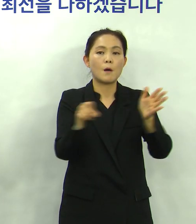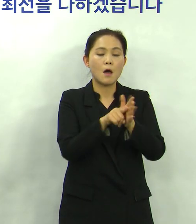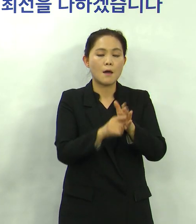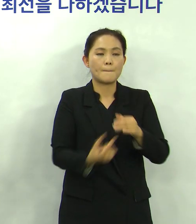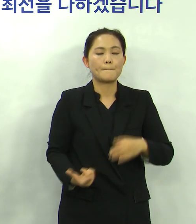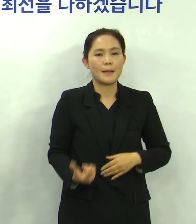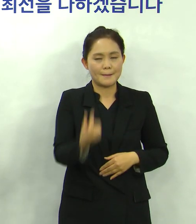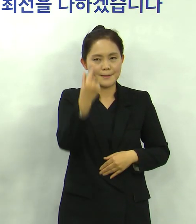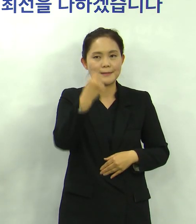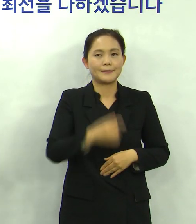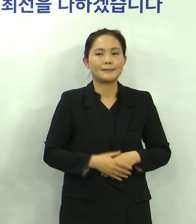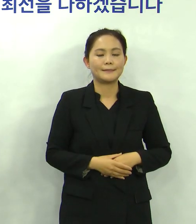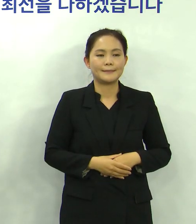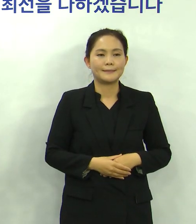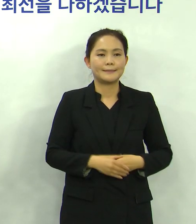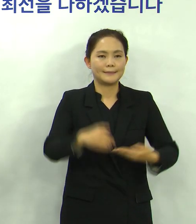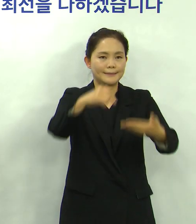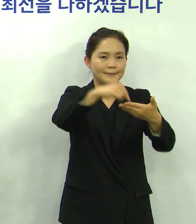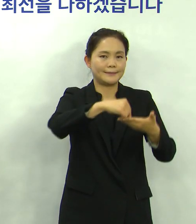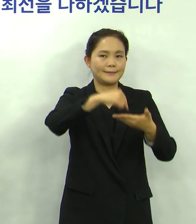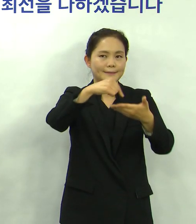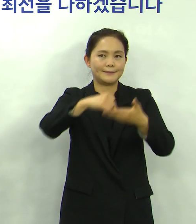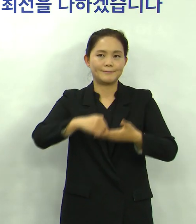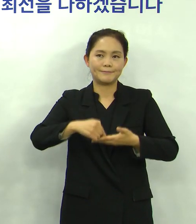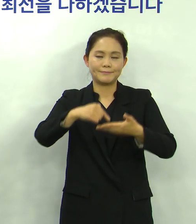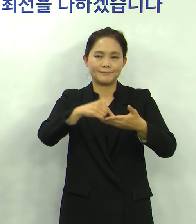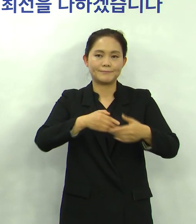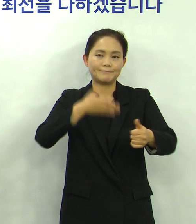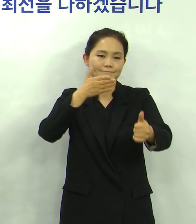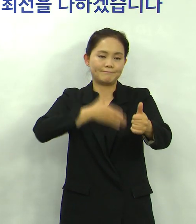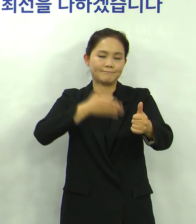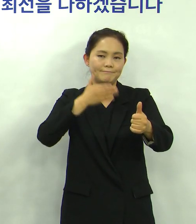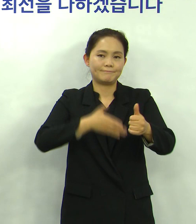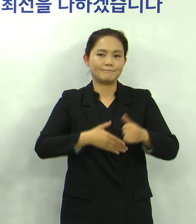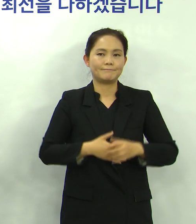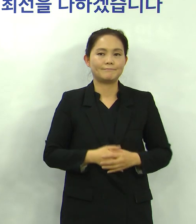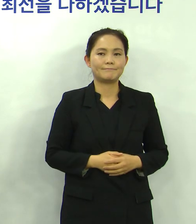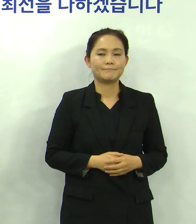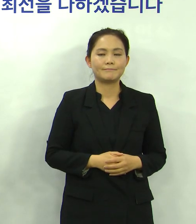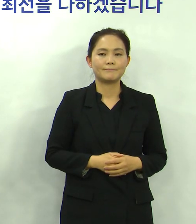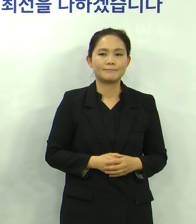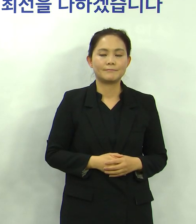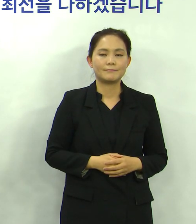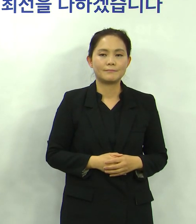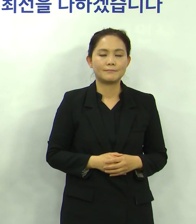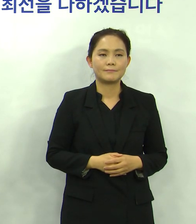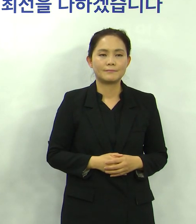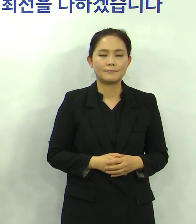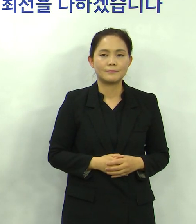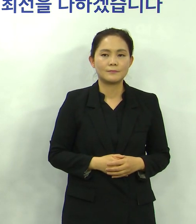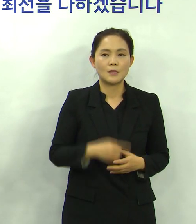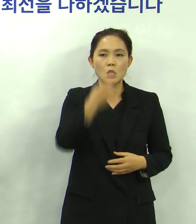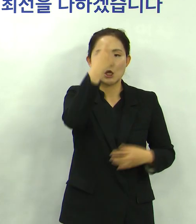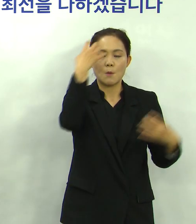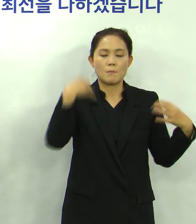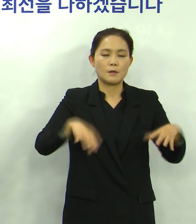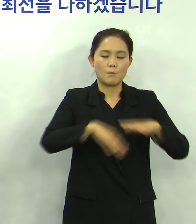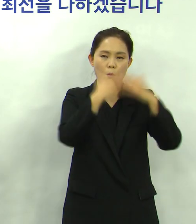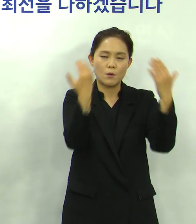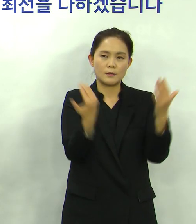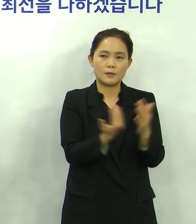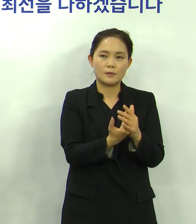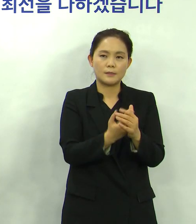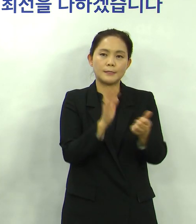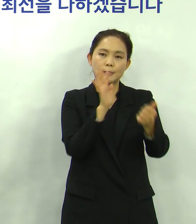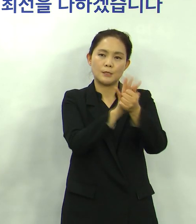것인 만큼 아직도 신청하지 않는 분들은 서둘러 신청해 주시기 바랍니다 정부가 전국민을